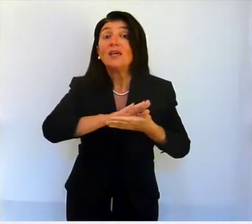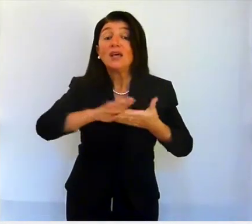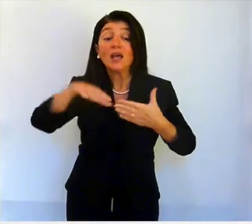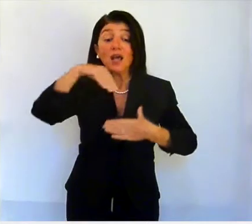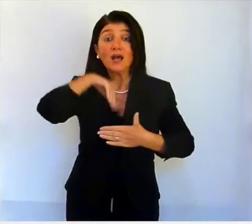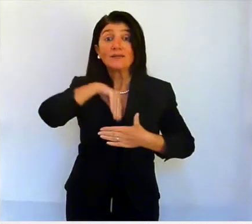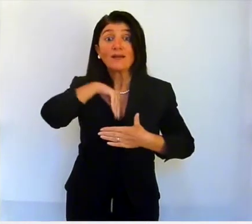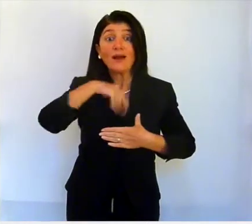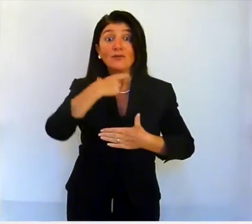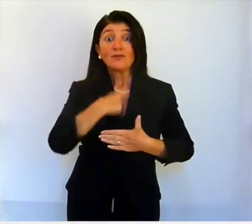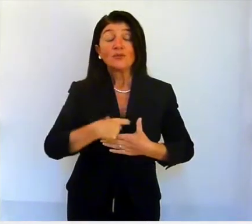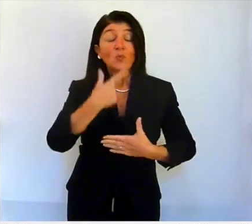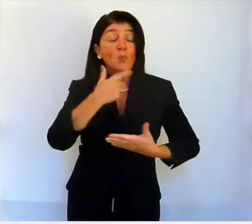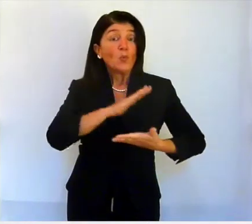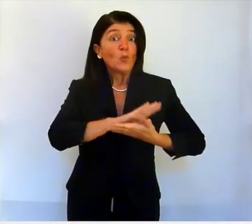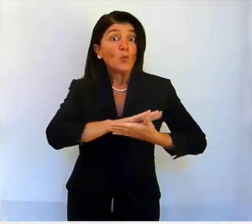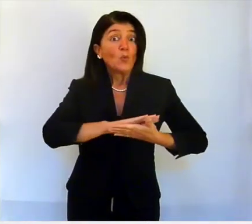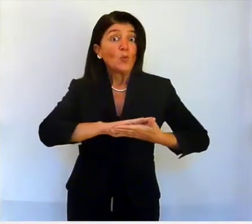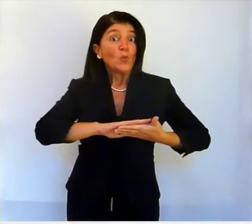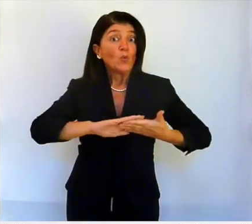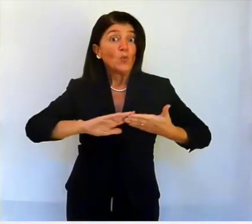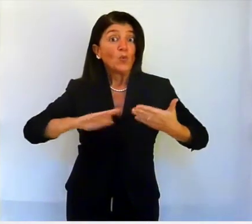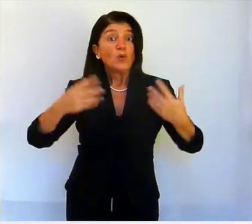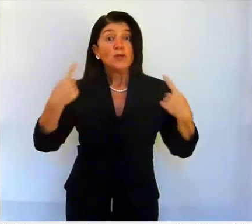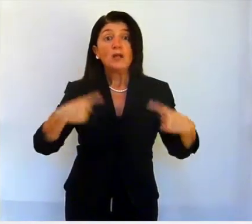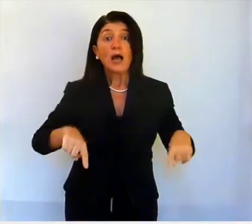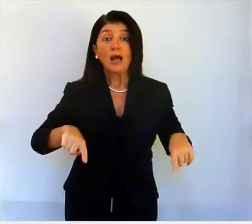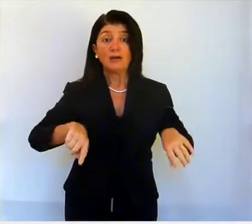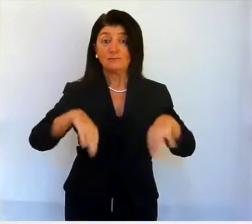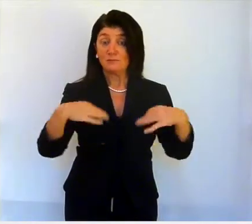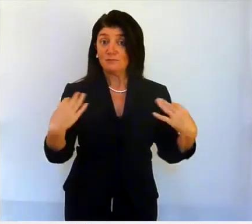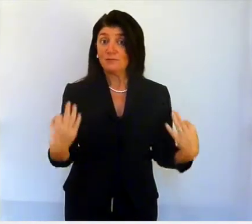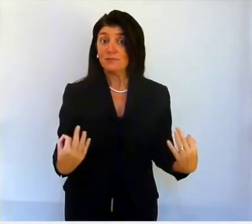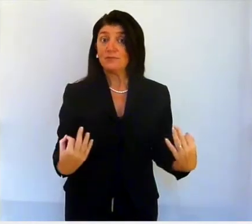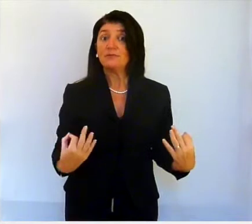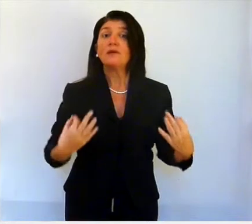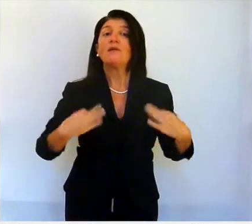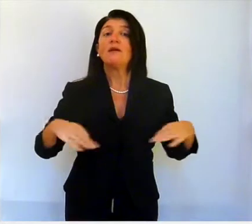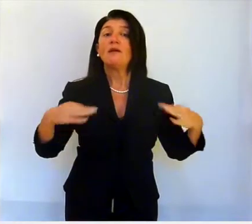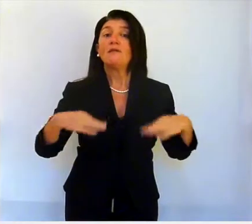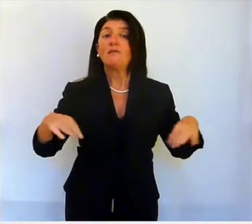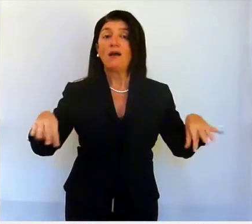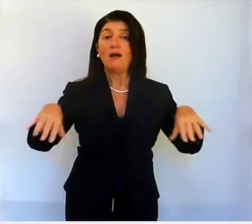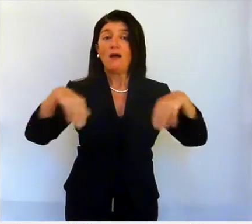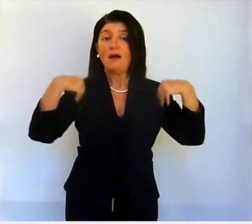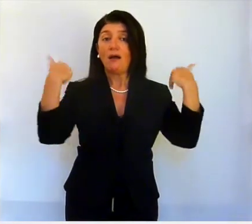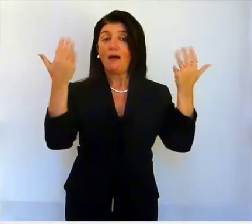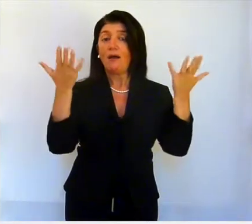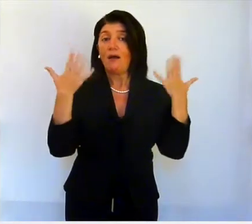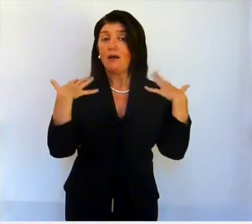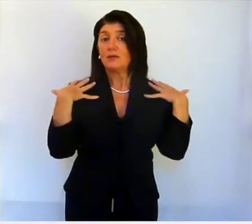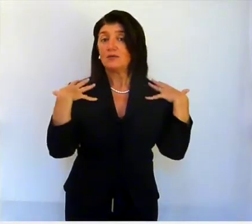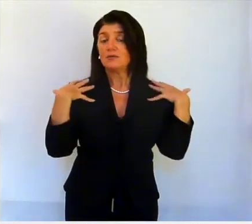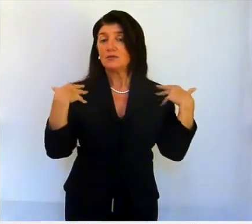Una veste sottile e priva di ornamenti, fermata sotto il petto, ricopre con